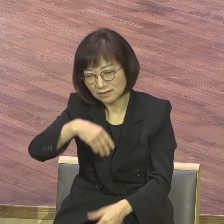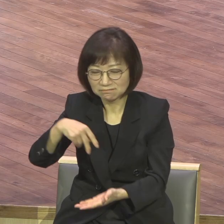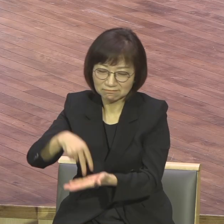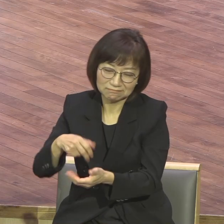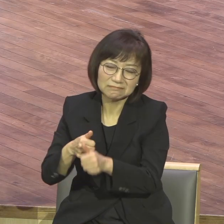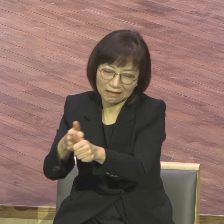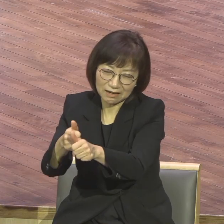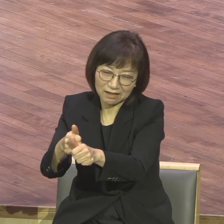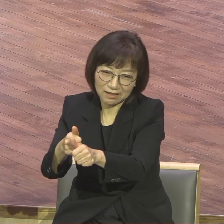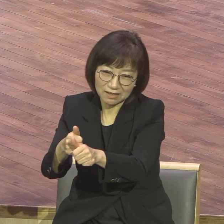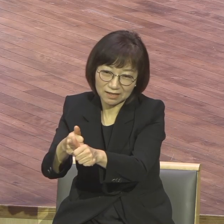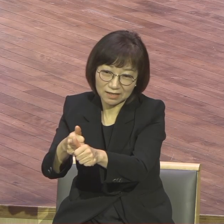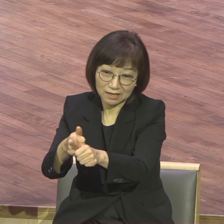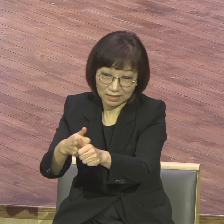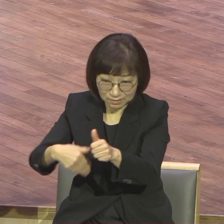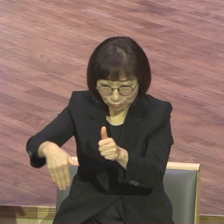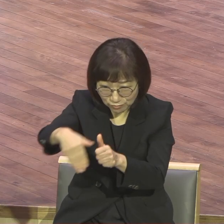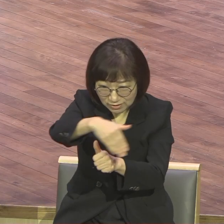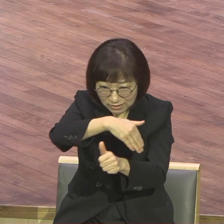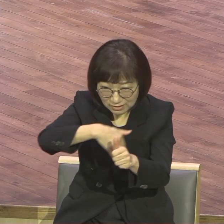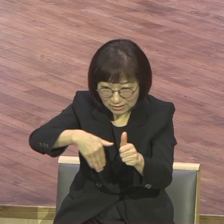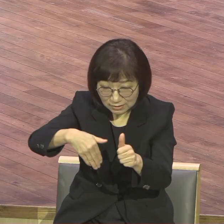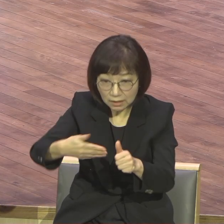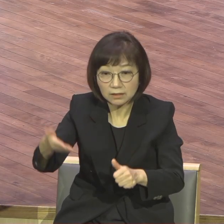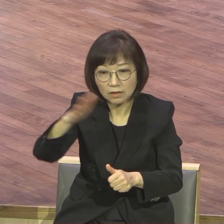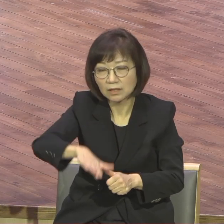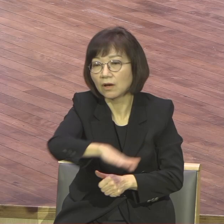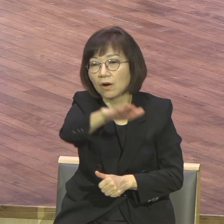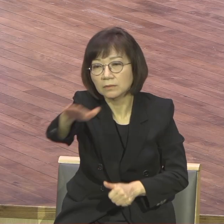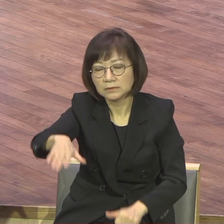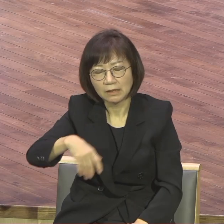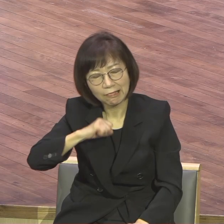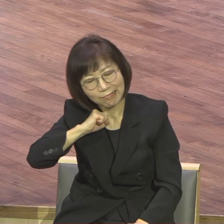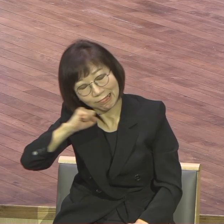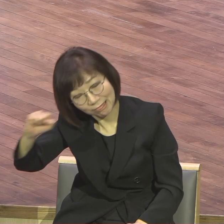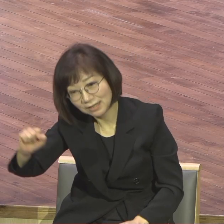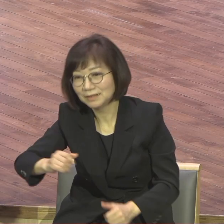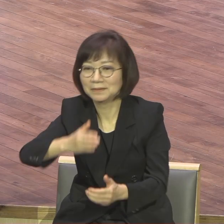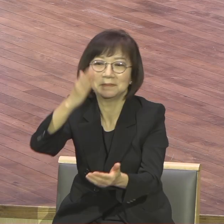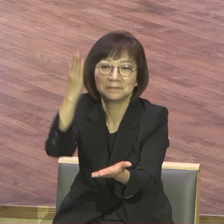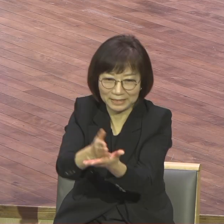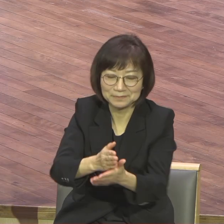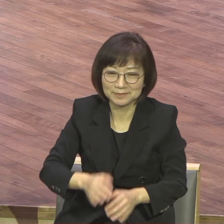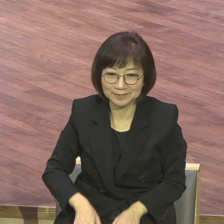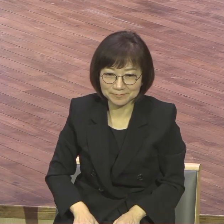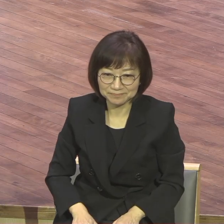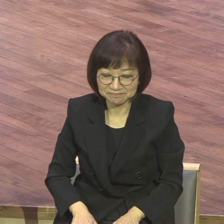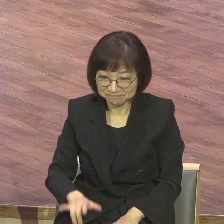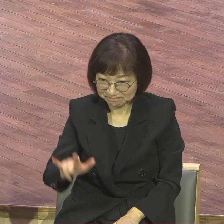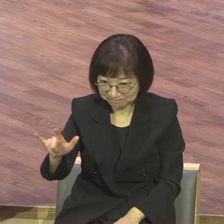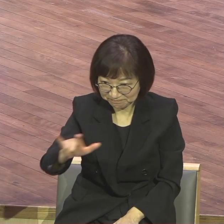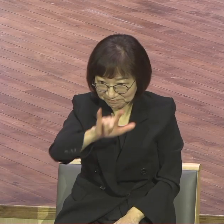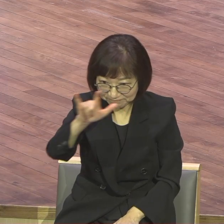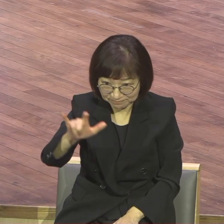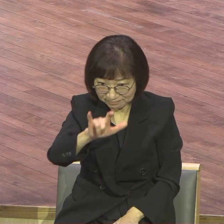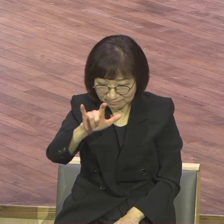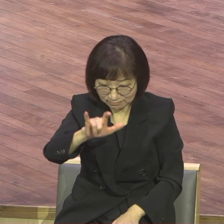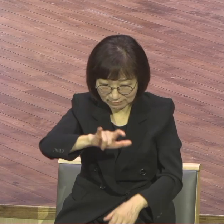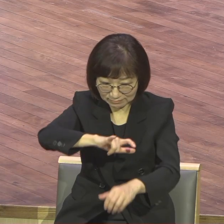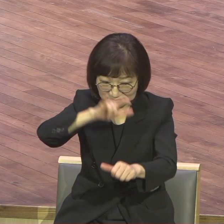시대적인 분위기에 여러분은 휩쓸리면 안 돼요 아맨 코로나 코로나를 부활하신